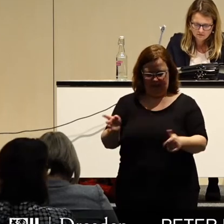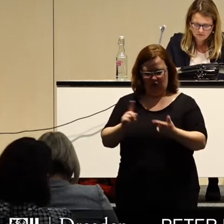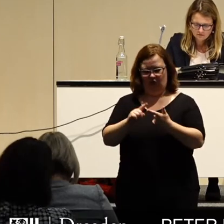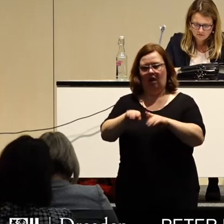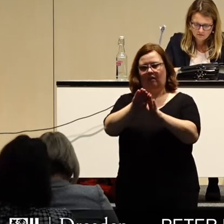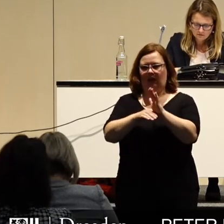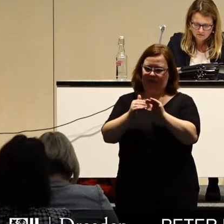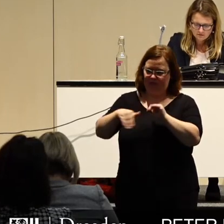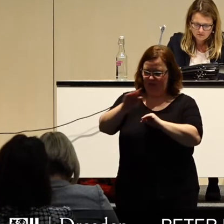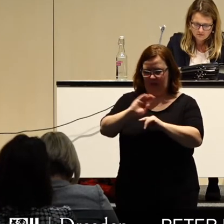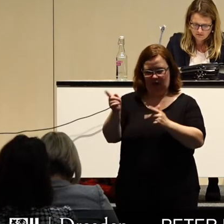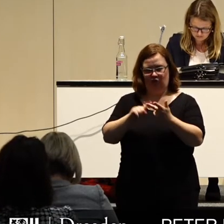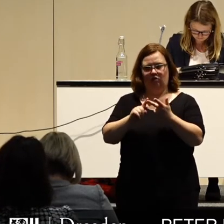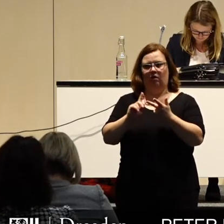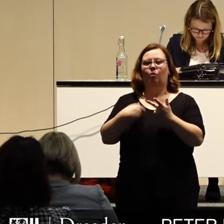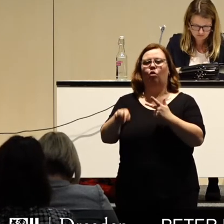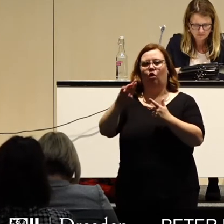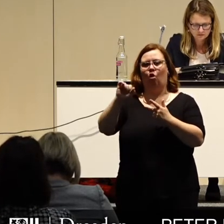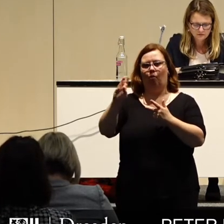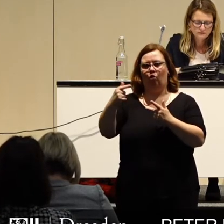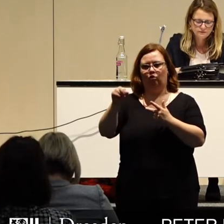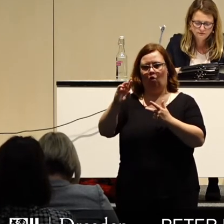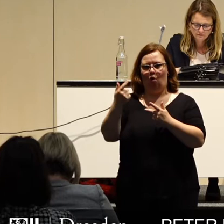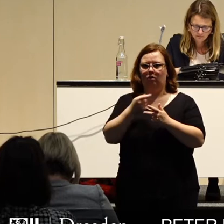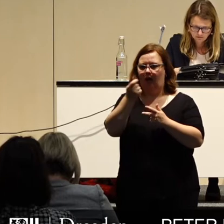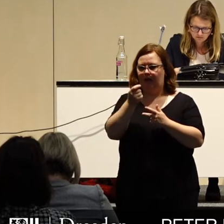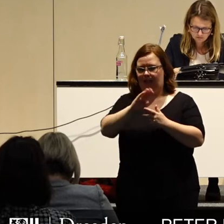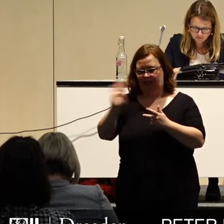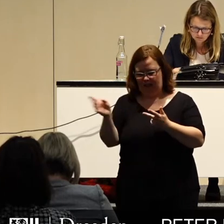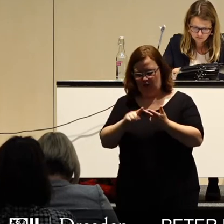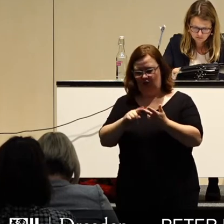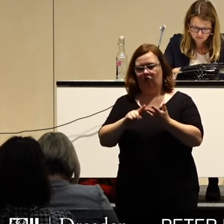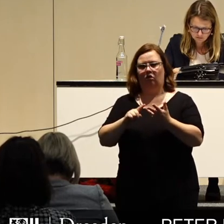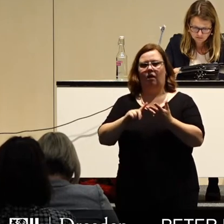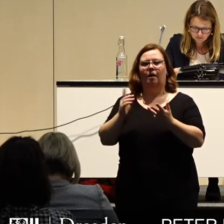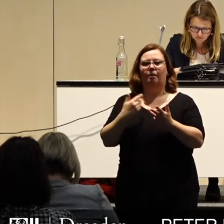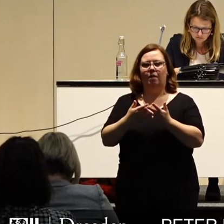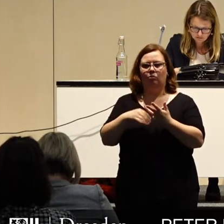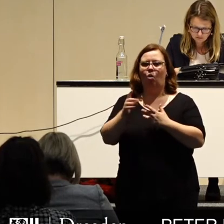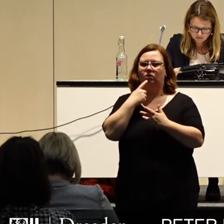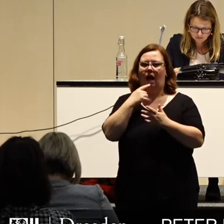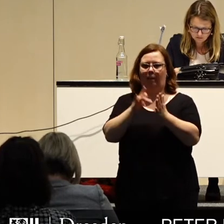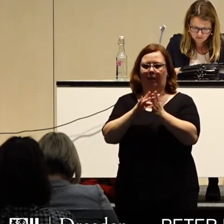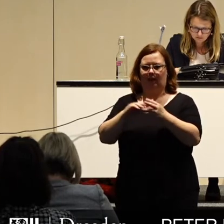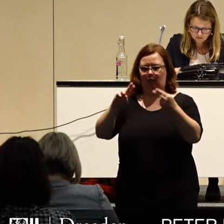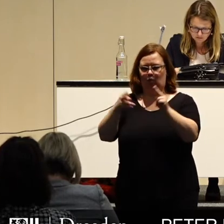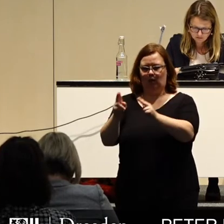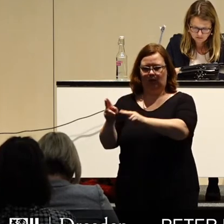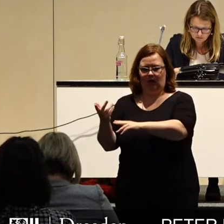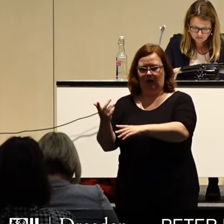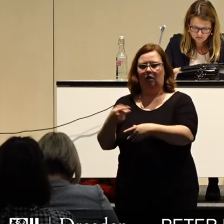Tarifsteigerung, Verzicht auf die Robert-Rohn-Kantine, pauschale Kürzung von Sachmitteln, Kürzung der